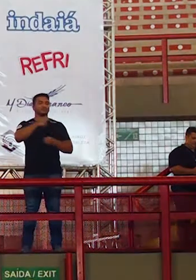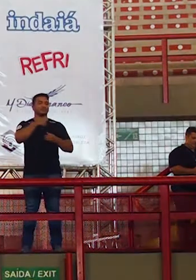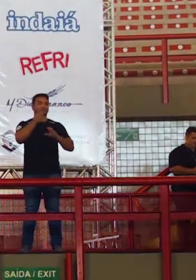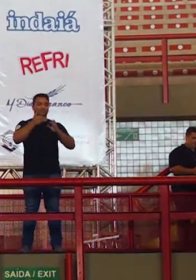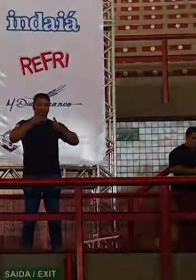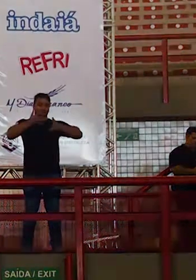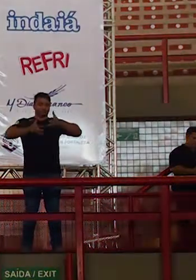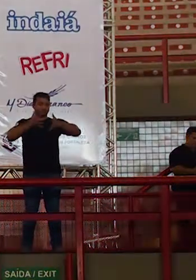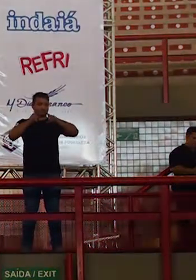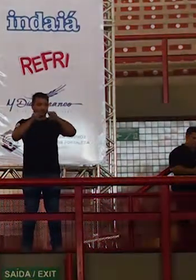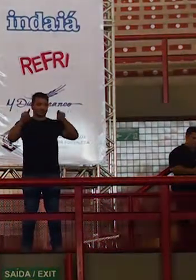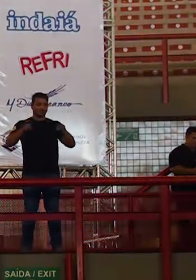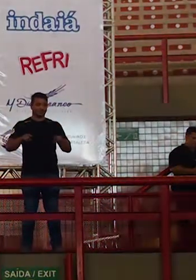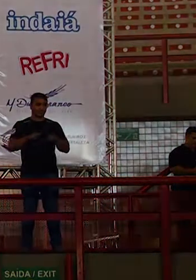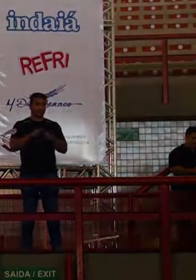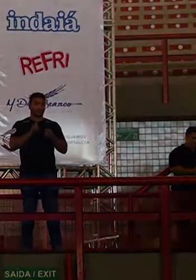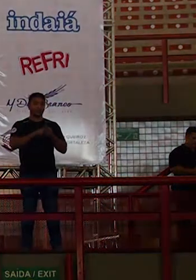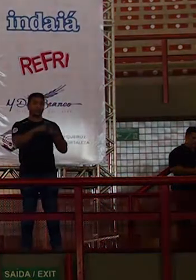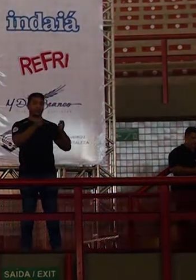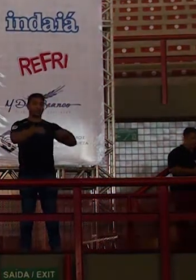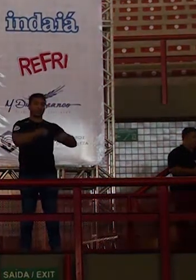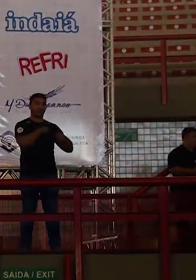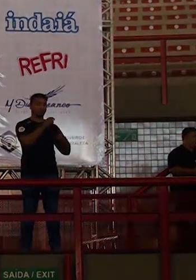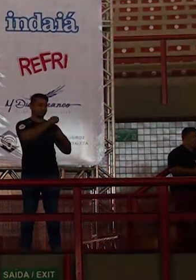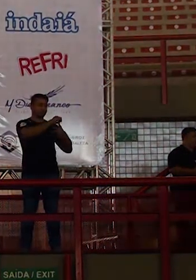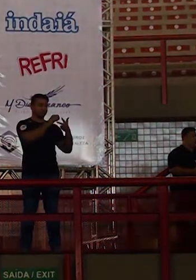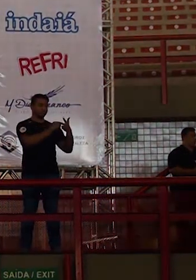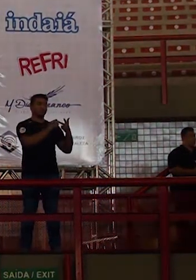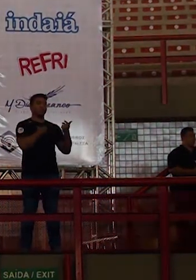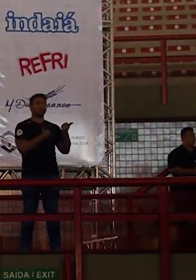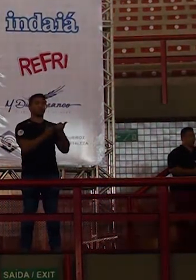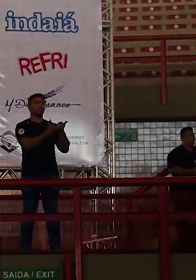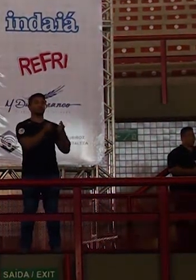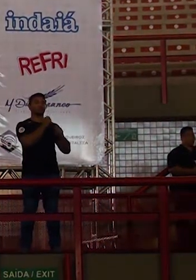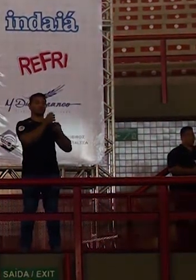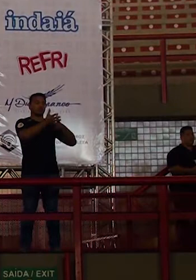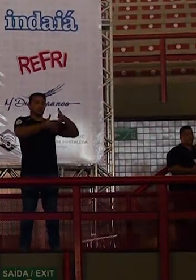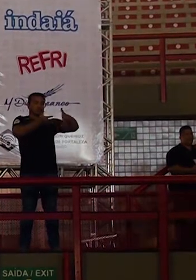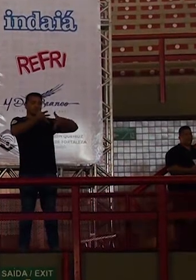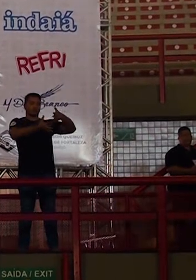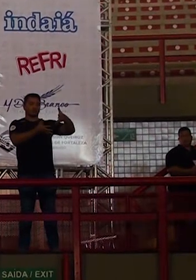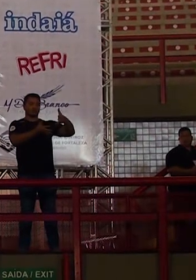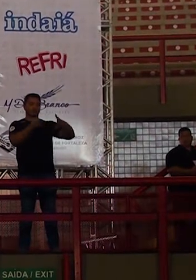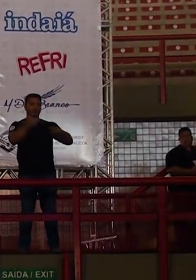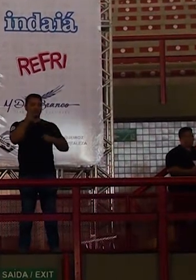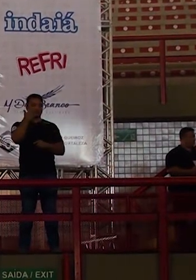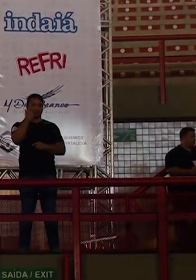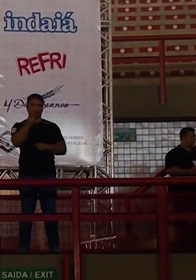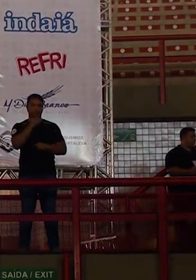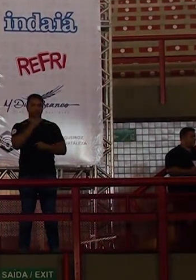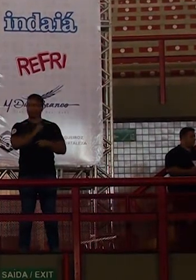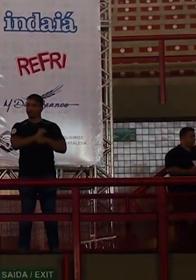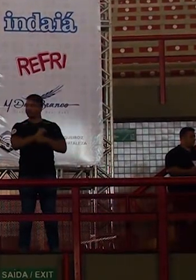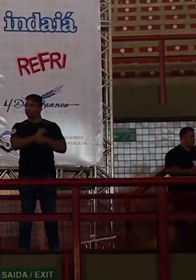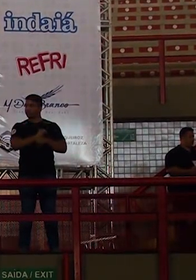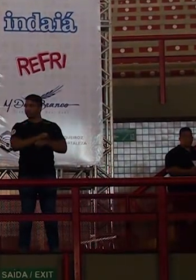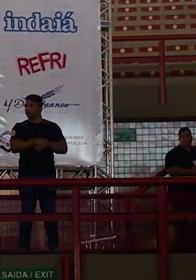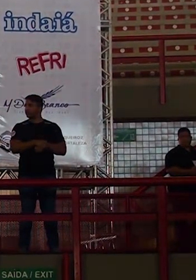Enem os participantes poderão fazer o exame com a ajuda de Videolibras eles terão apoio de um